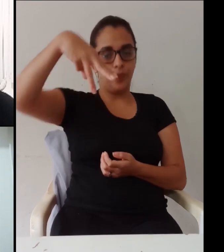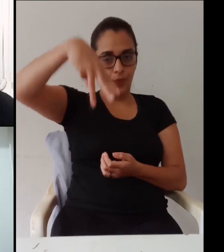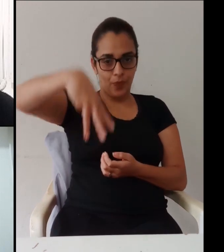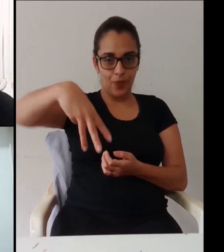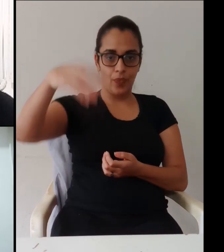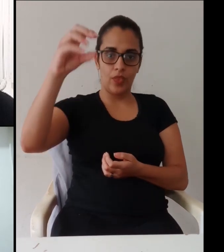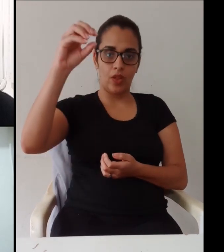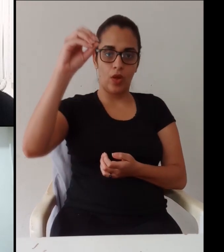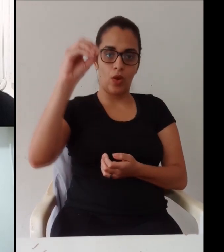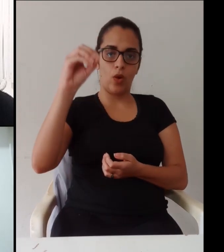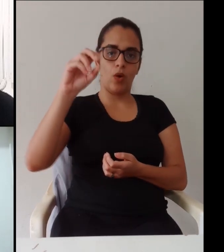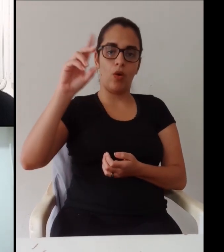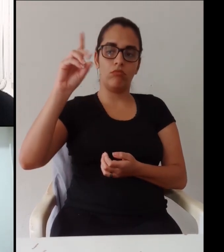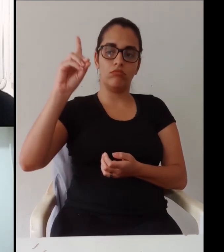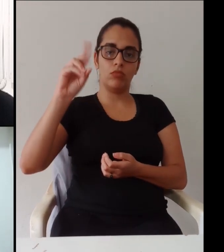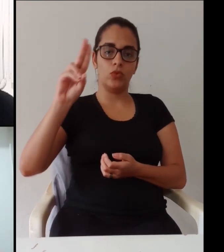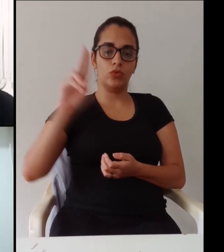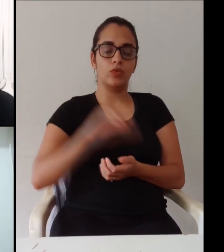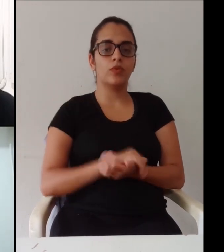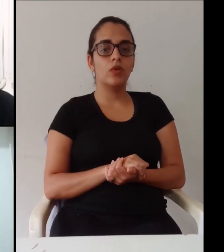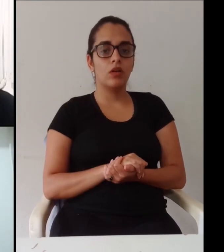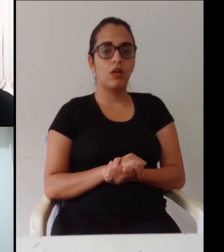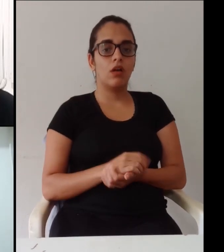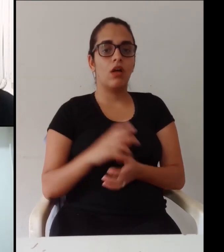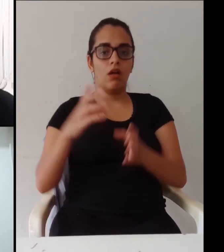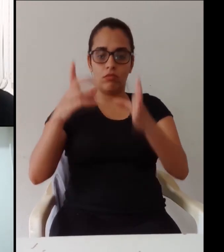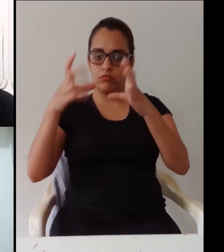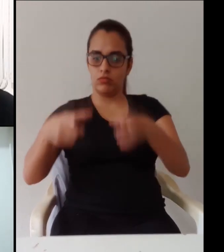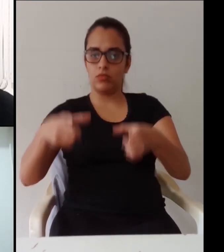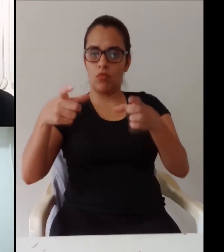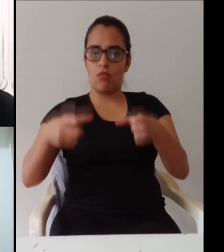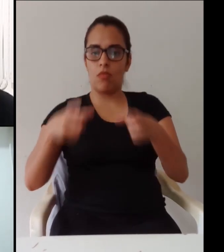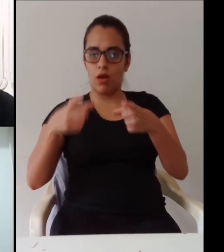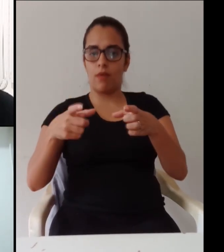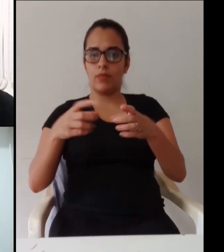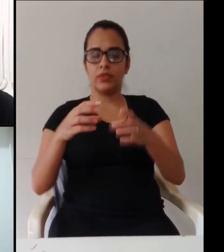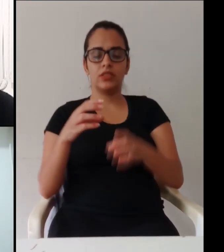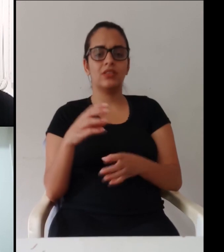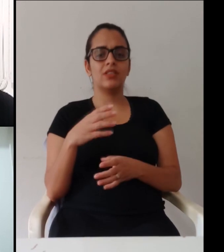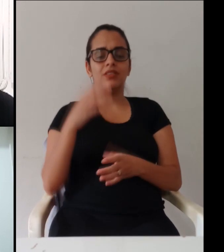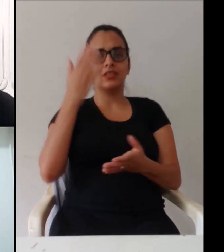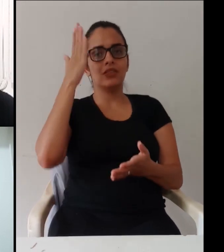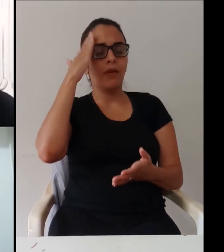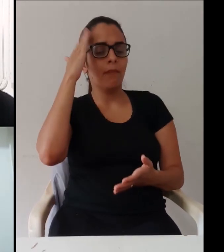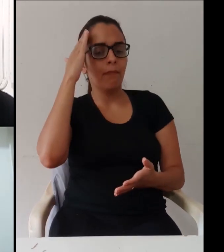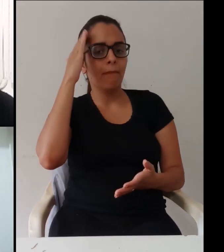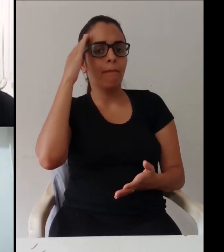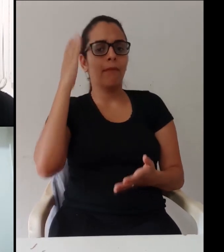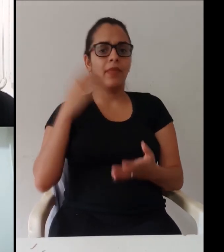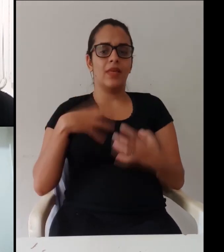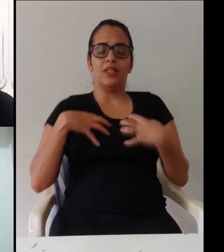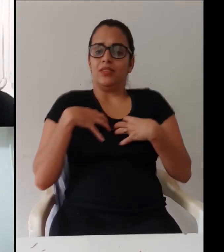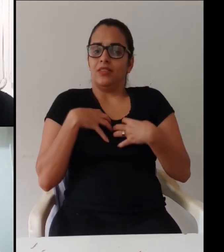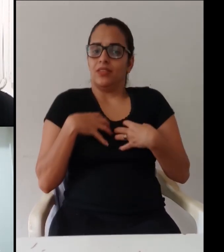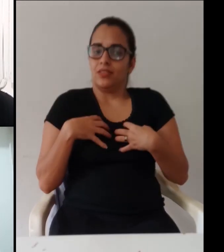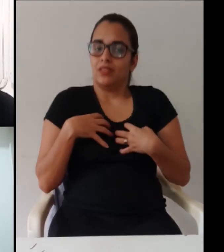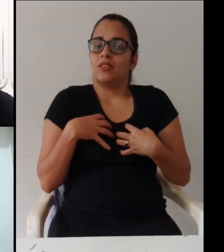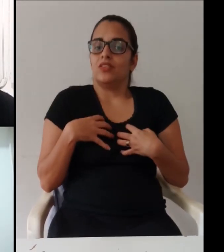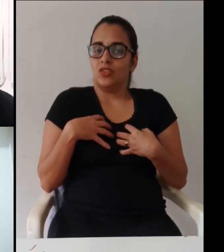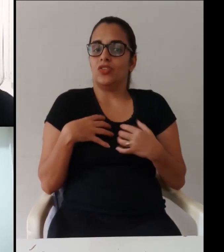gente vai fazer disponibiliza lá na sua sala do Moodle esse link e isso vai estar disponível pra todo mundo então não é limitador é